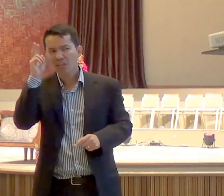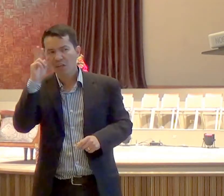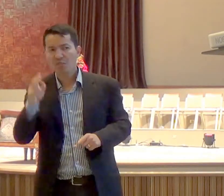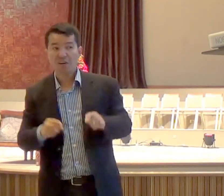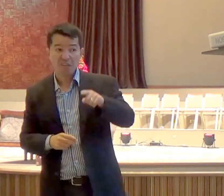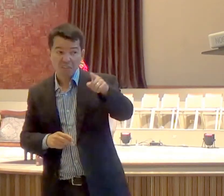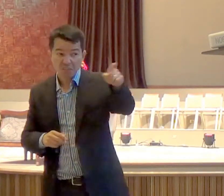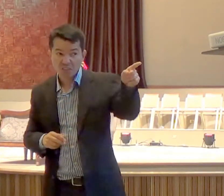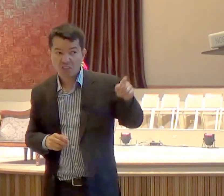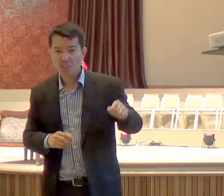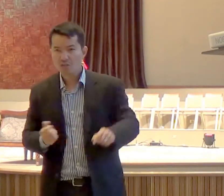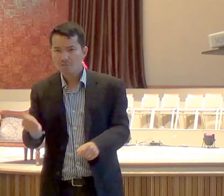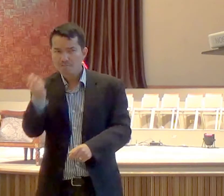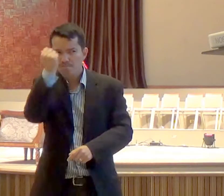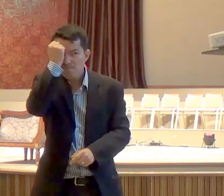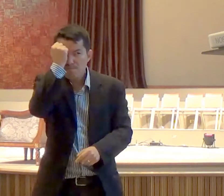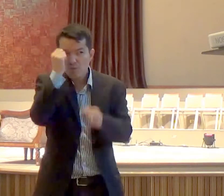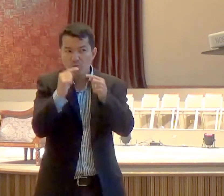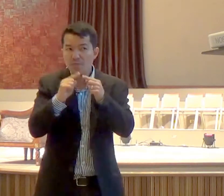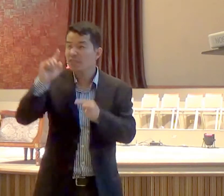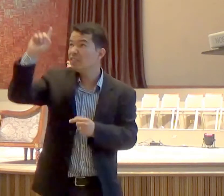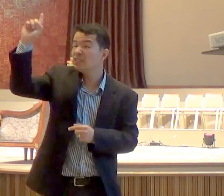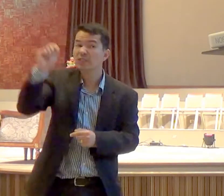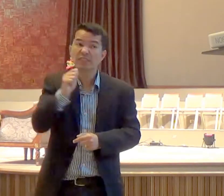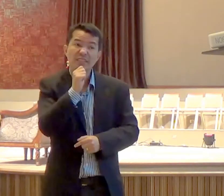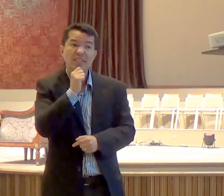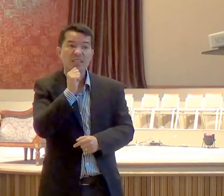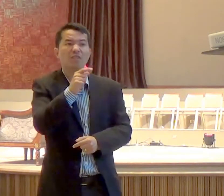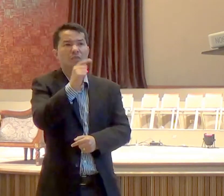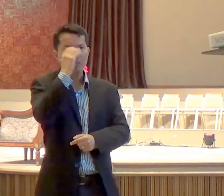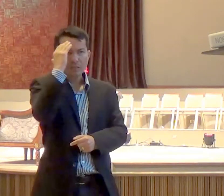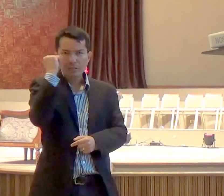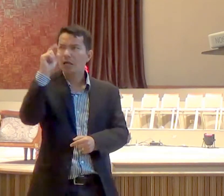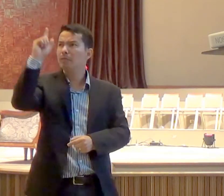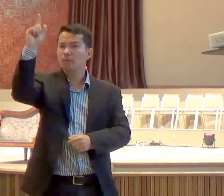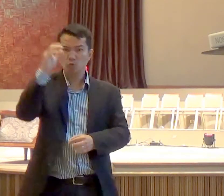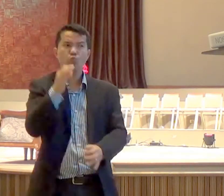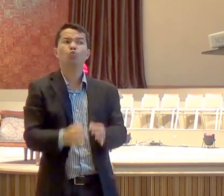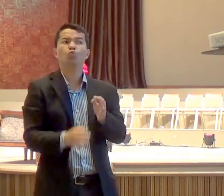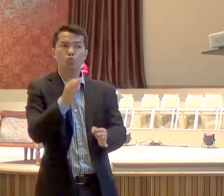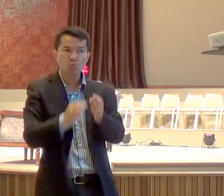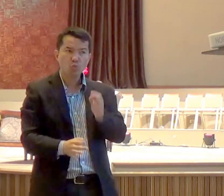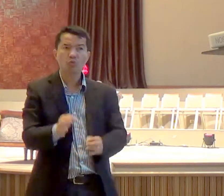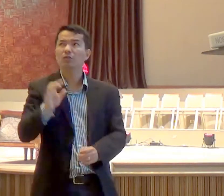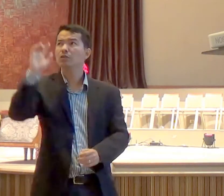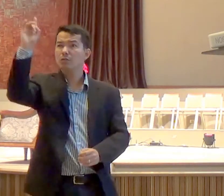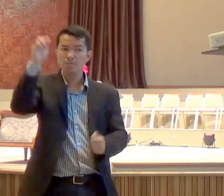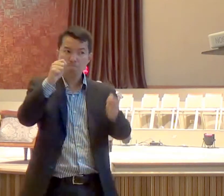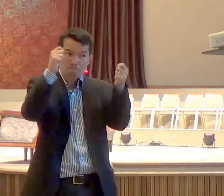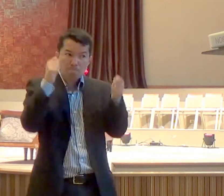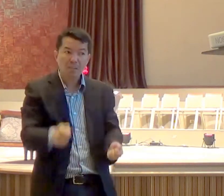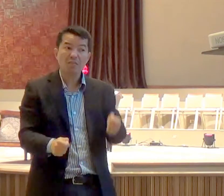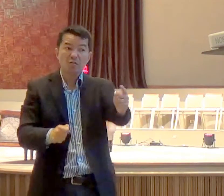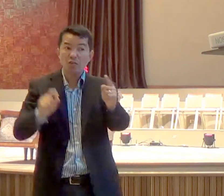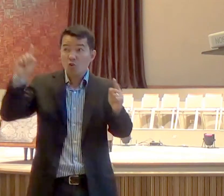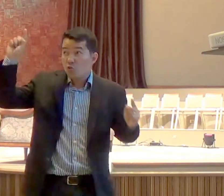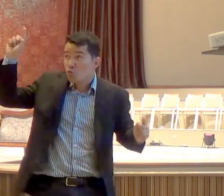teu coração, ainda que sabias, de tudo isto, e te levantaste, contra o Senhor do céu, pois